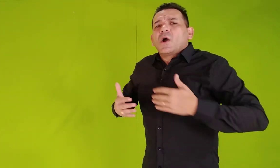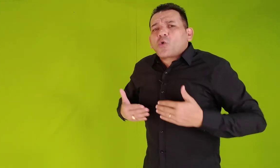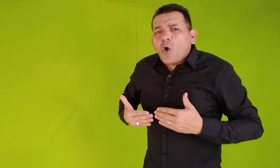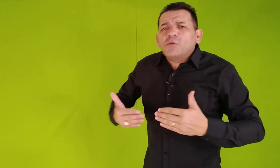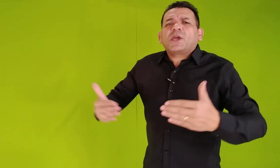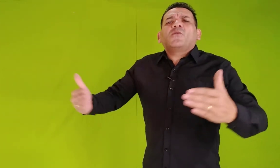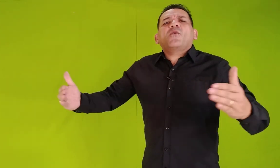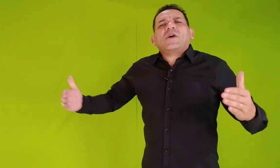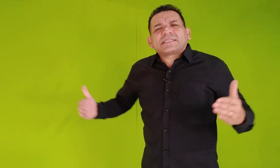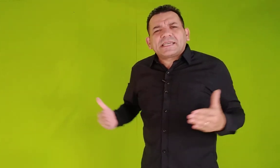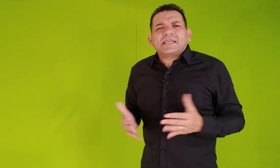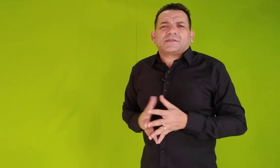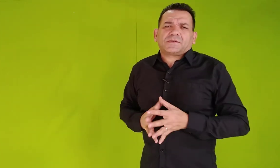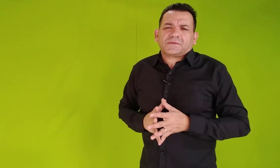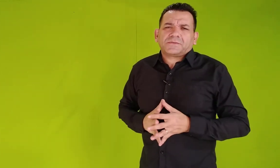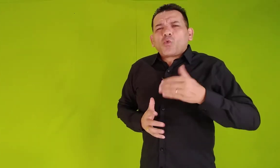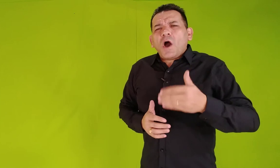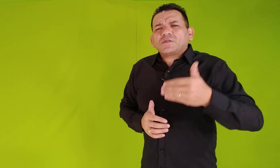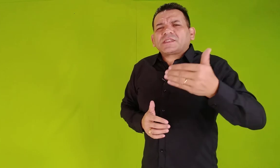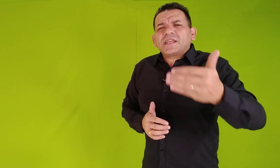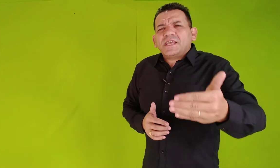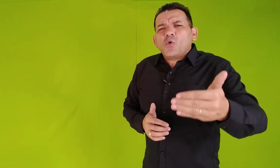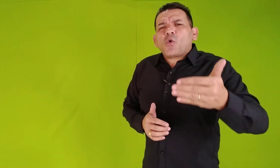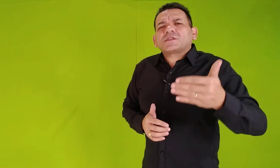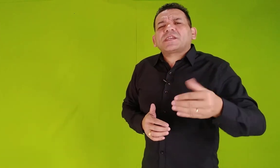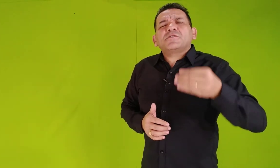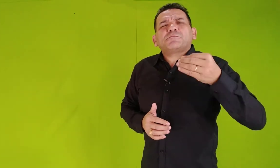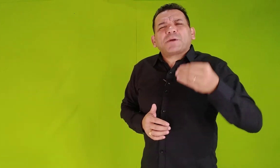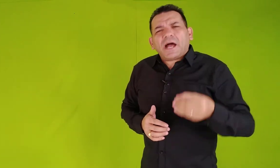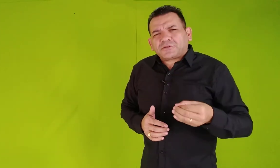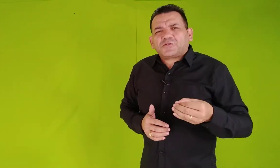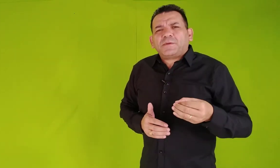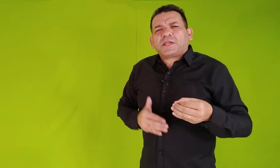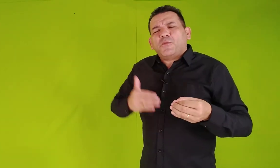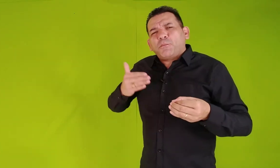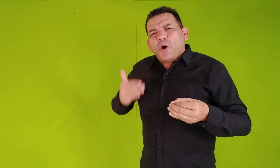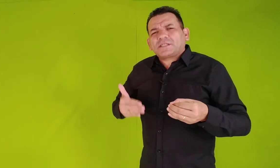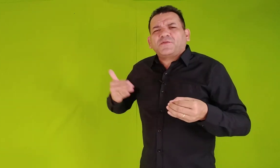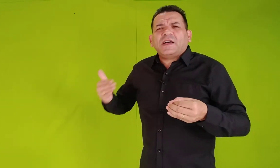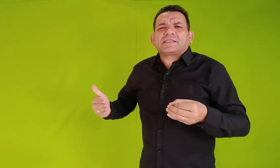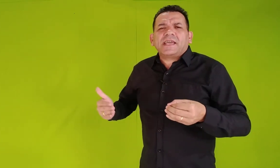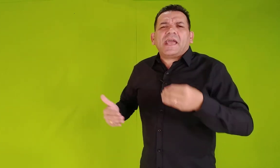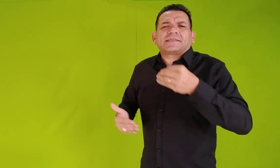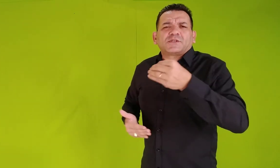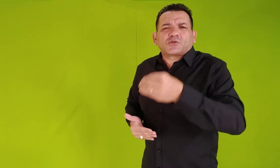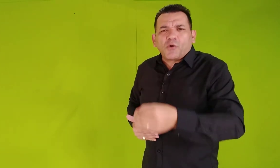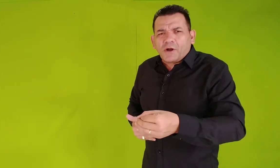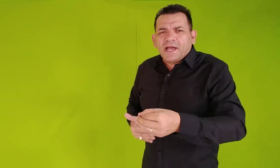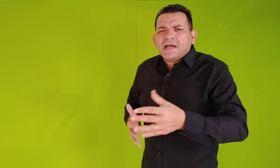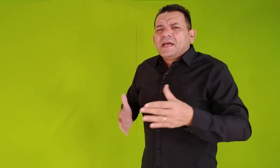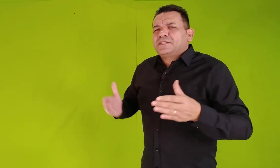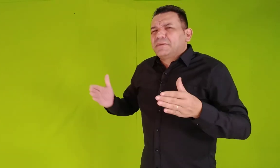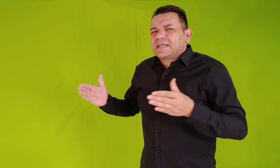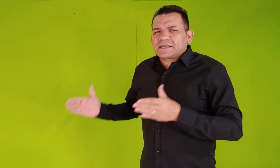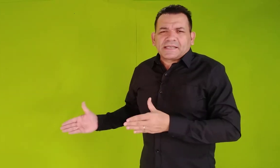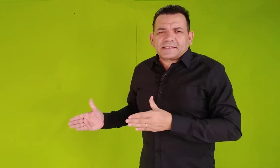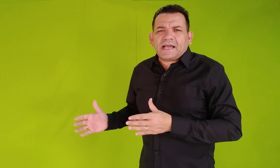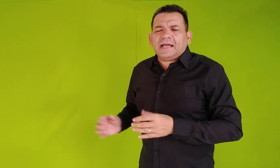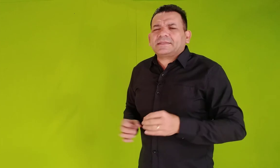Como que eu vou fazer isso? Qual seria o conselho prático para que eu possa fazer essa escolha de maneira sensata,